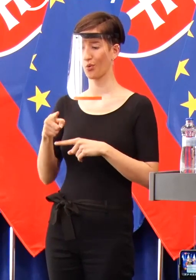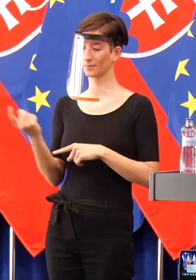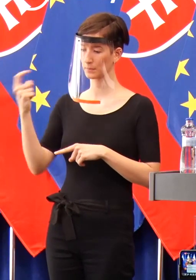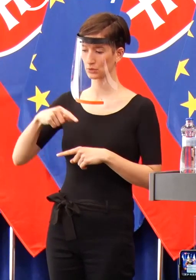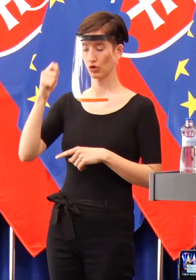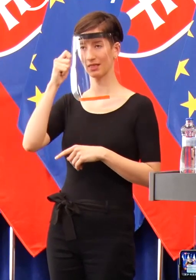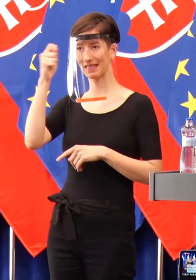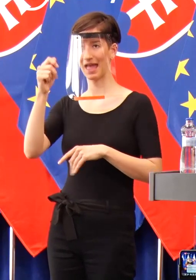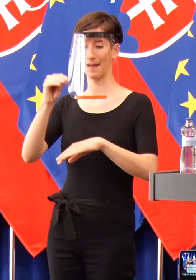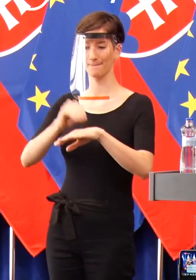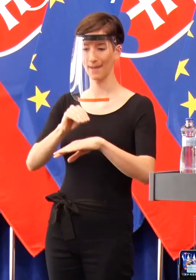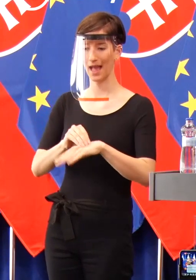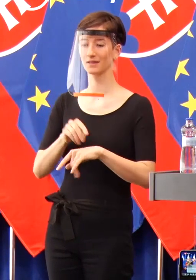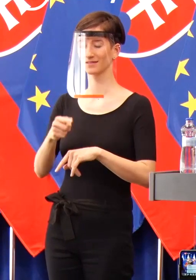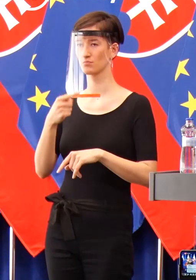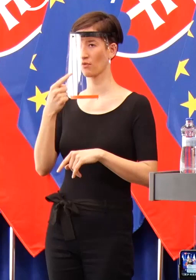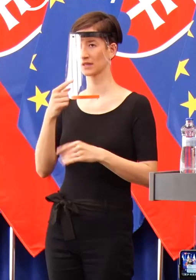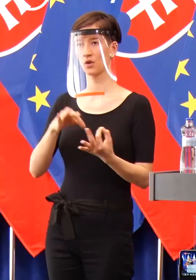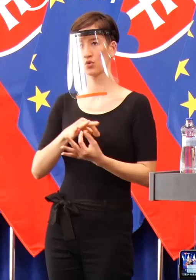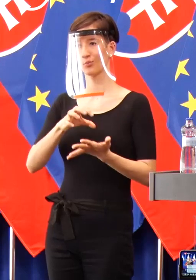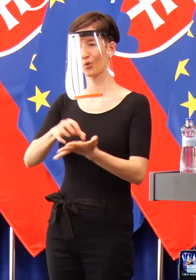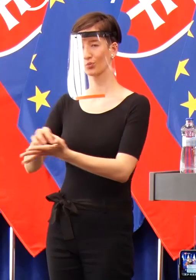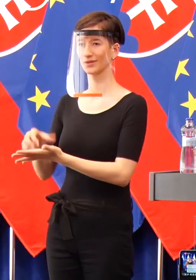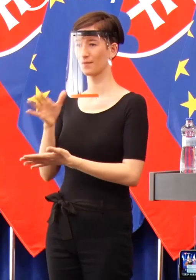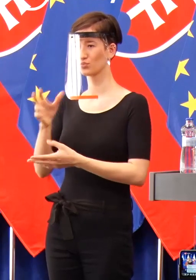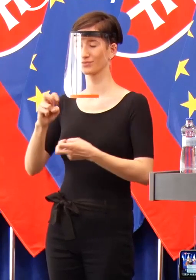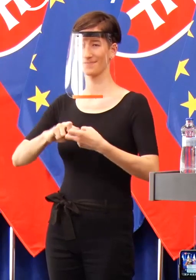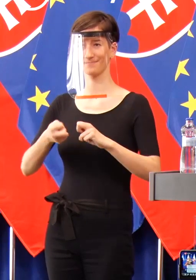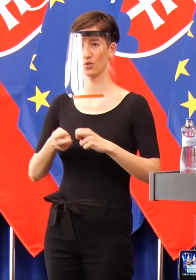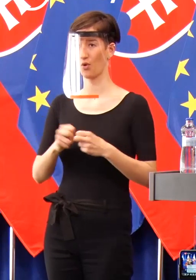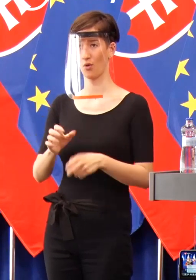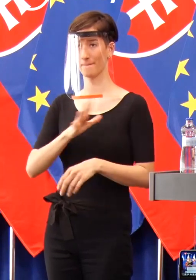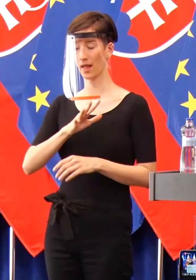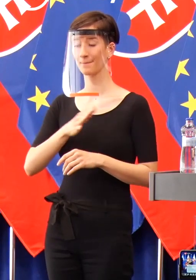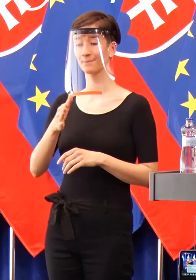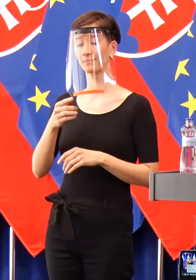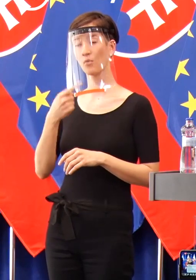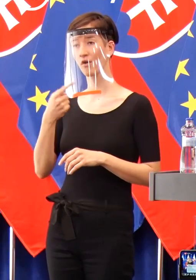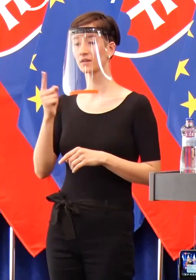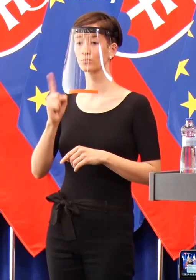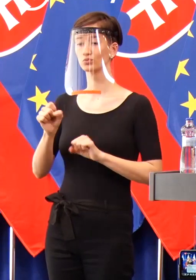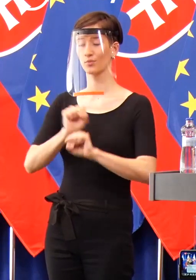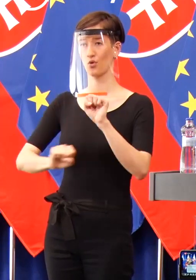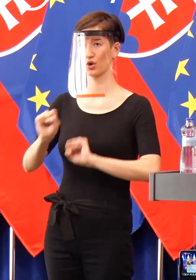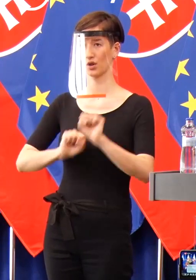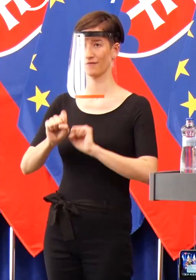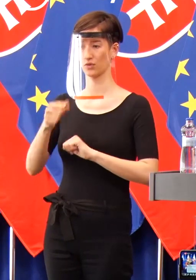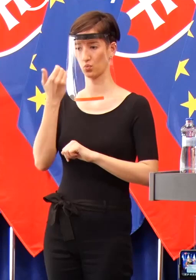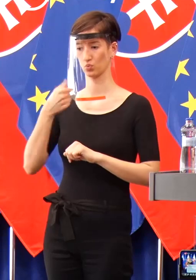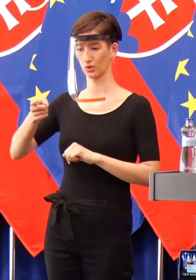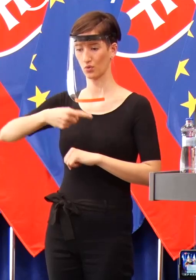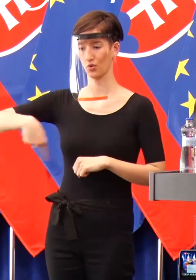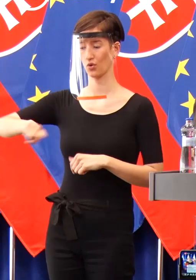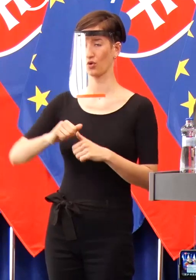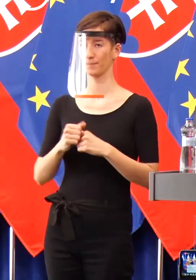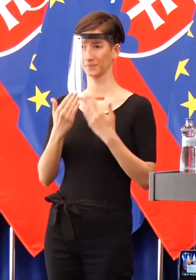problém, poďme do toho a v podstate poďme chrániť tých ľudí v osadách a poďme chrániť ľudí, ktorí vedľa osad bývajú. Takže ďakujem veľmi